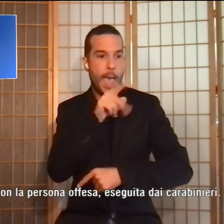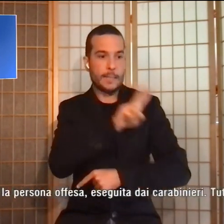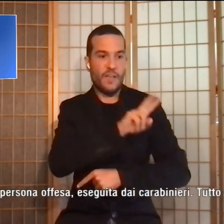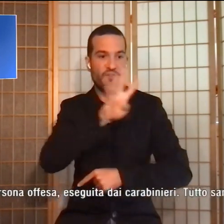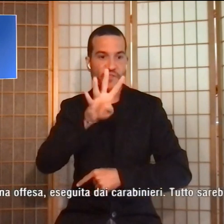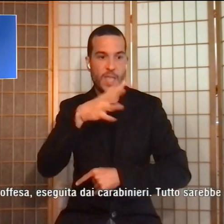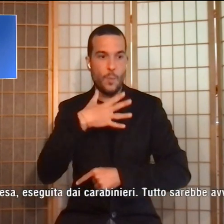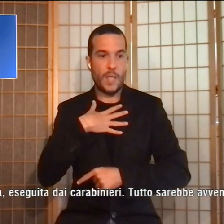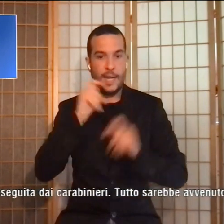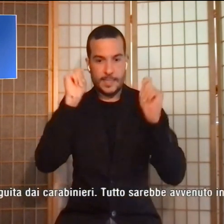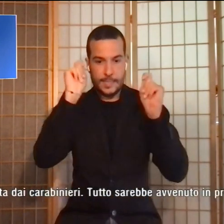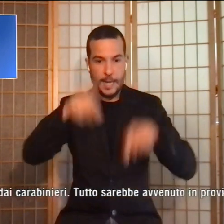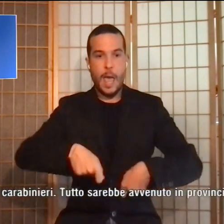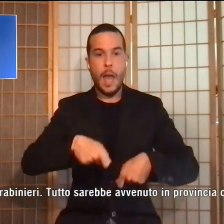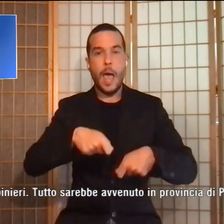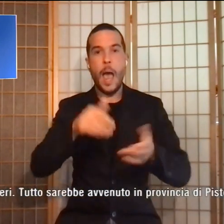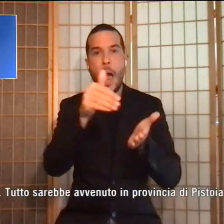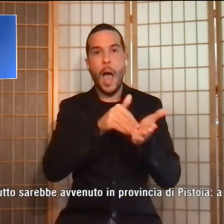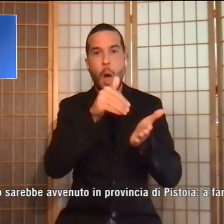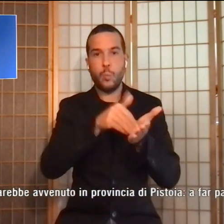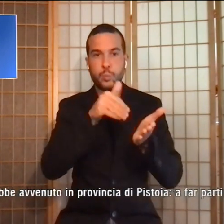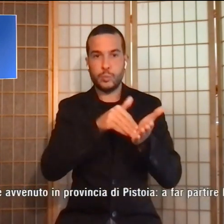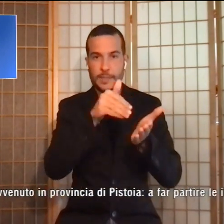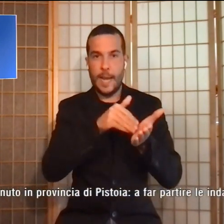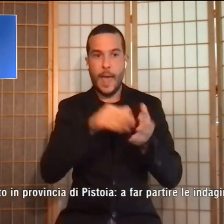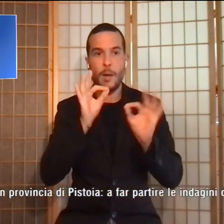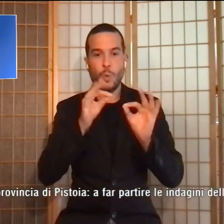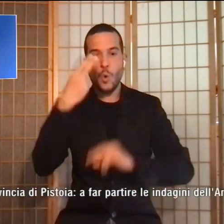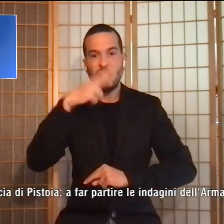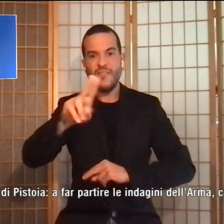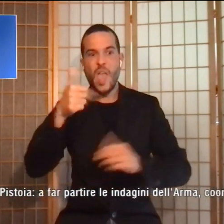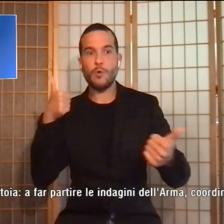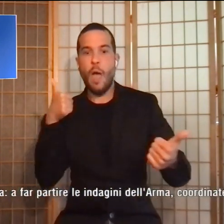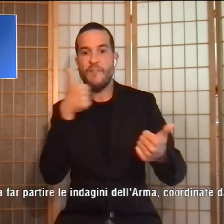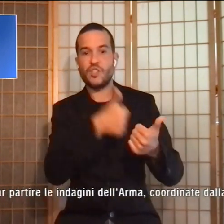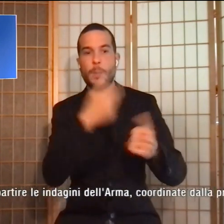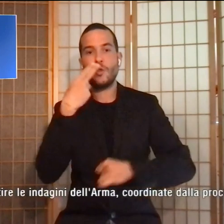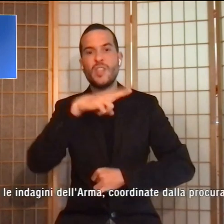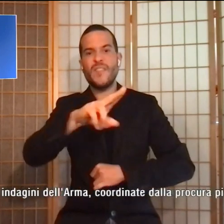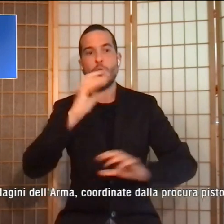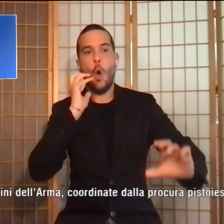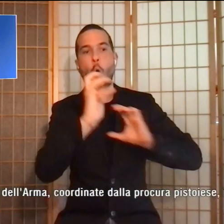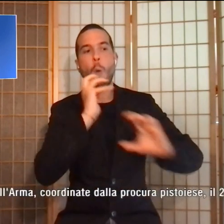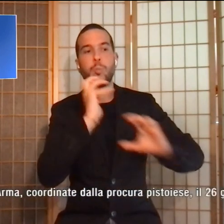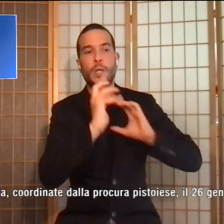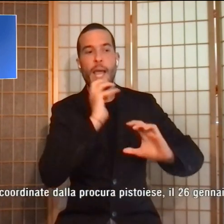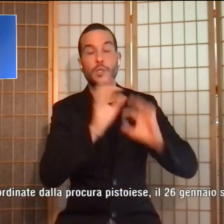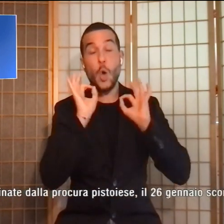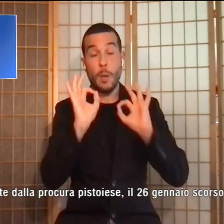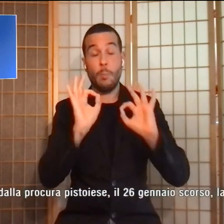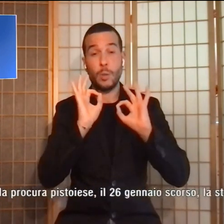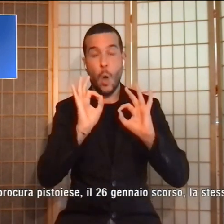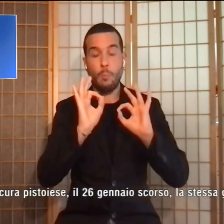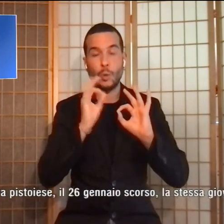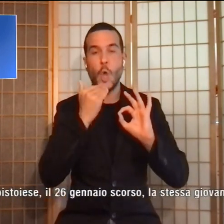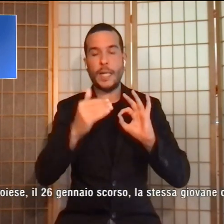del divieto di avvicinamento e divieto di comunicazione eseguita dai carabinieri. Tutto avvenuto